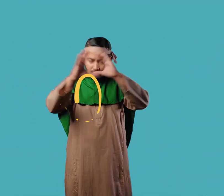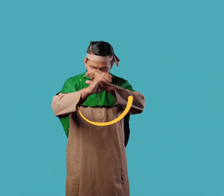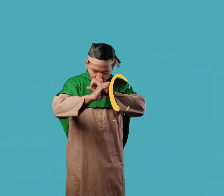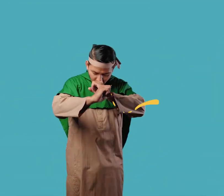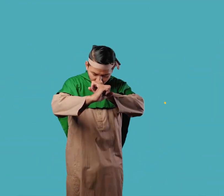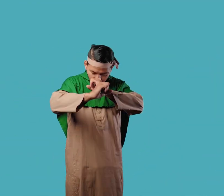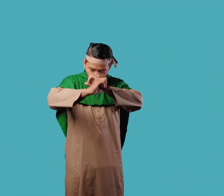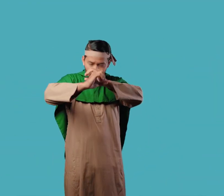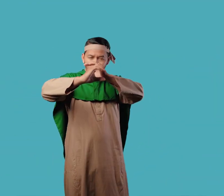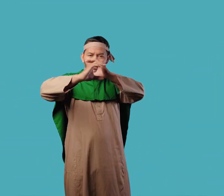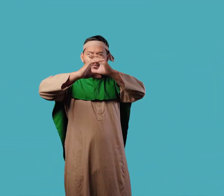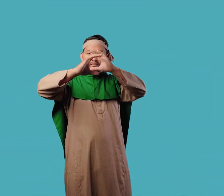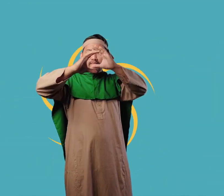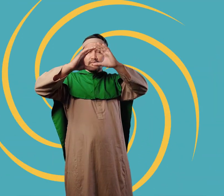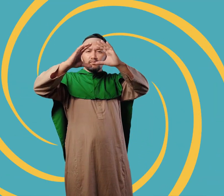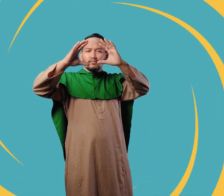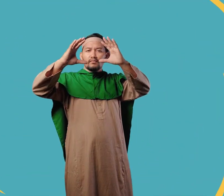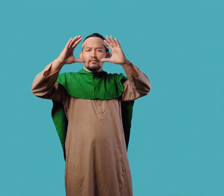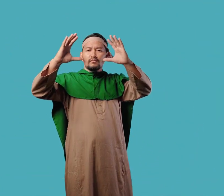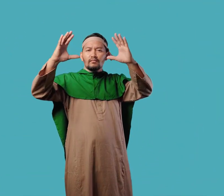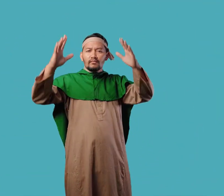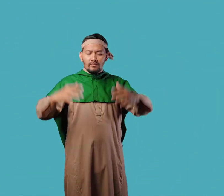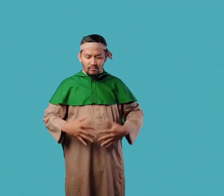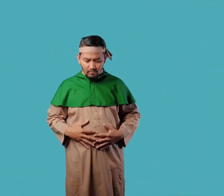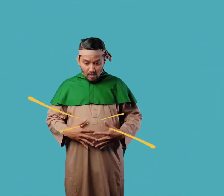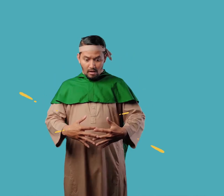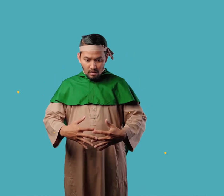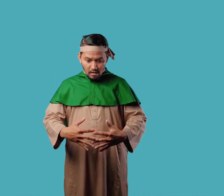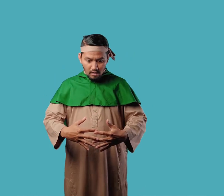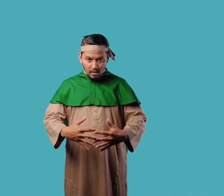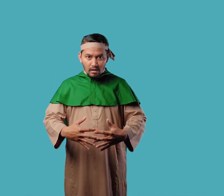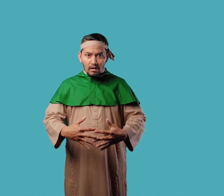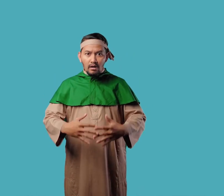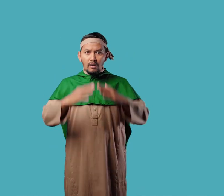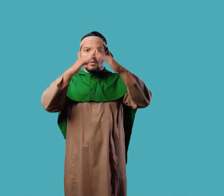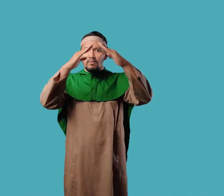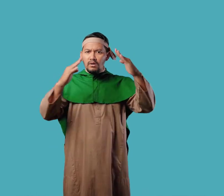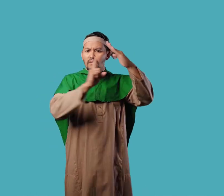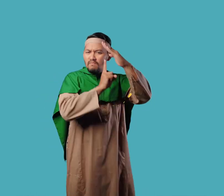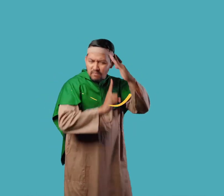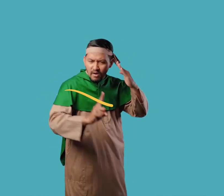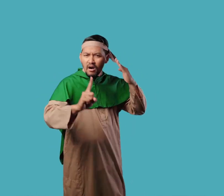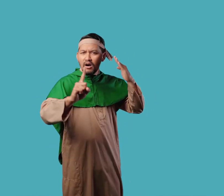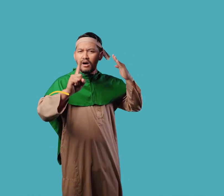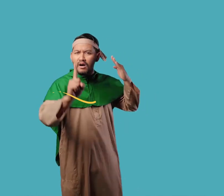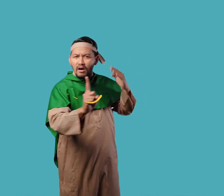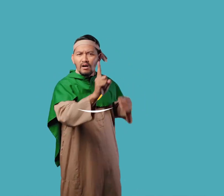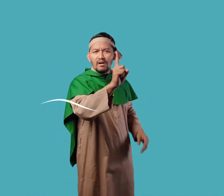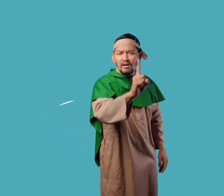Tak lama kemudian Mariam pun mengandung Lalu dia pergi mengasingkan diri ke